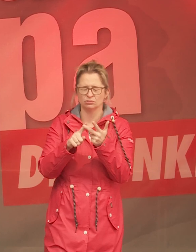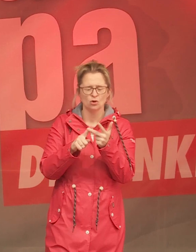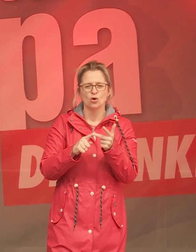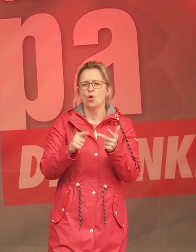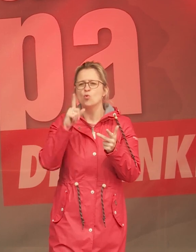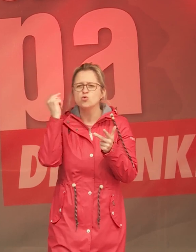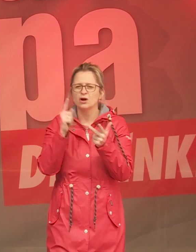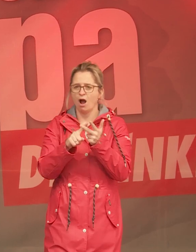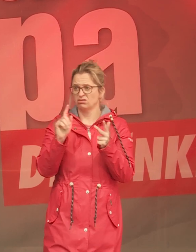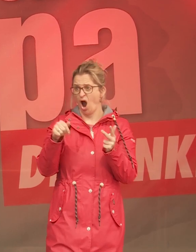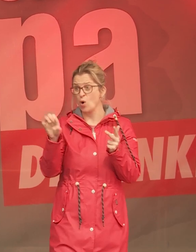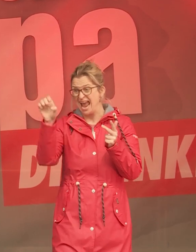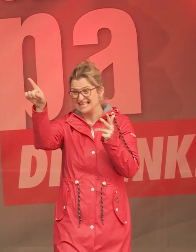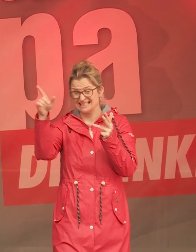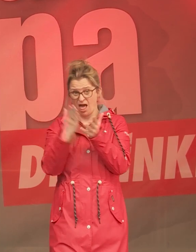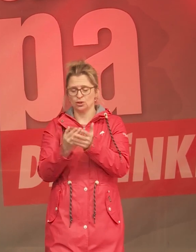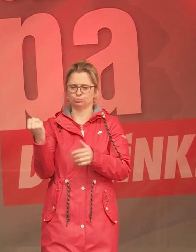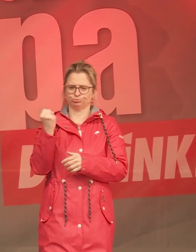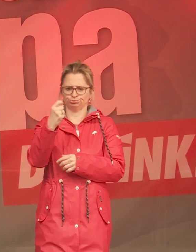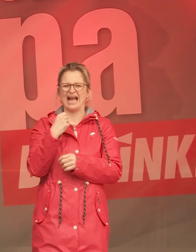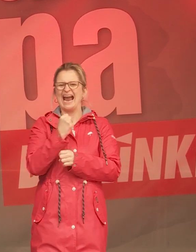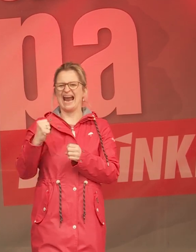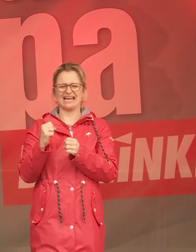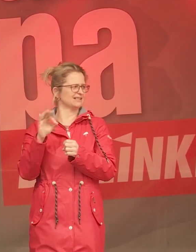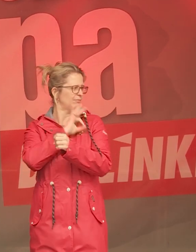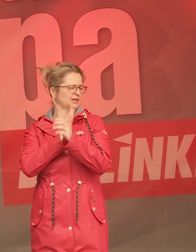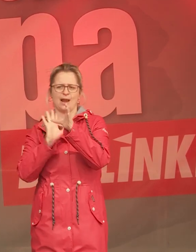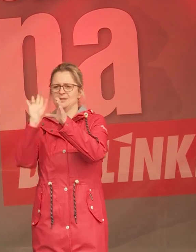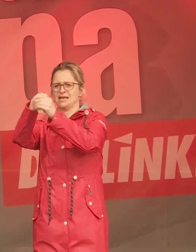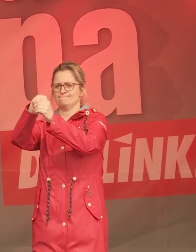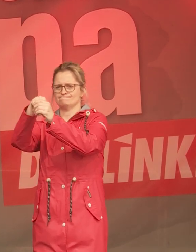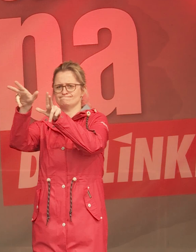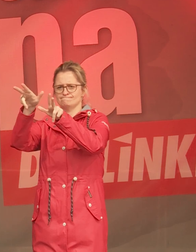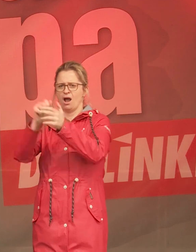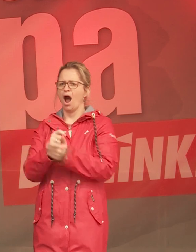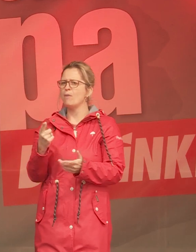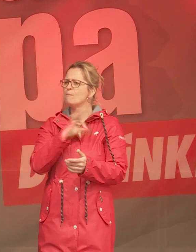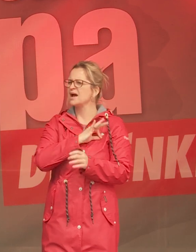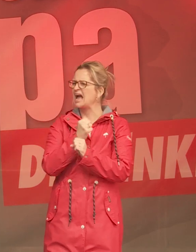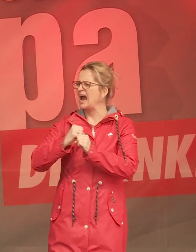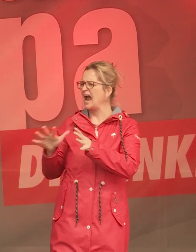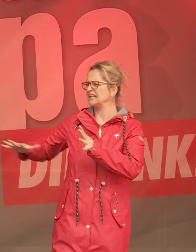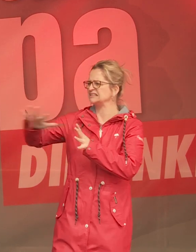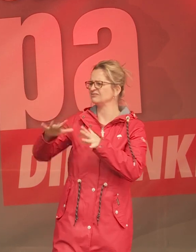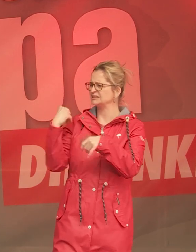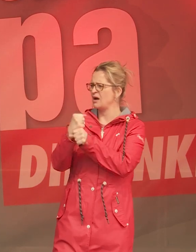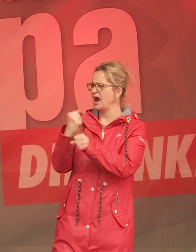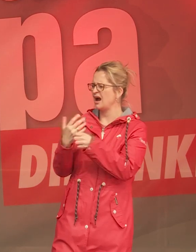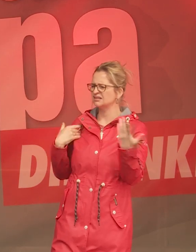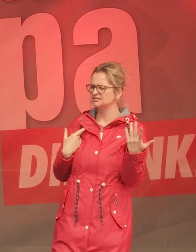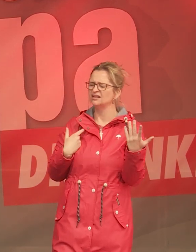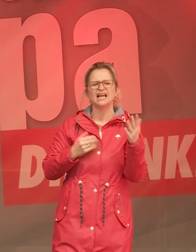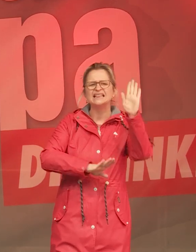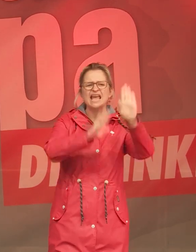ist jetzt eine rechte Partei an der Regierung beteiligt. Und ja, was macht diese Rechte? Die setzt die Demokratie unter Druck. Die greift die